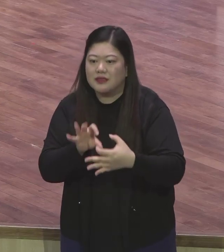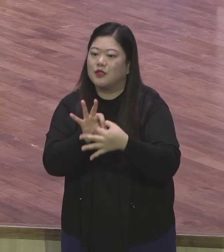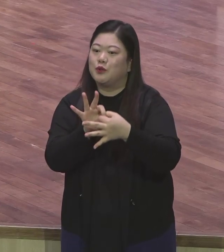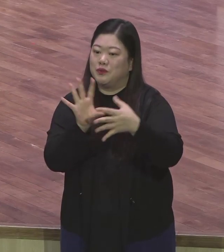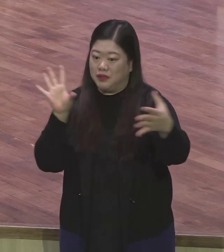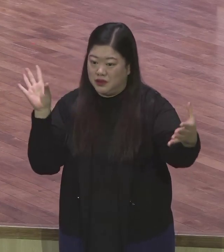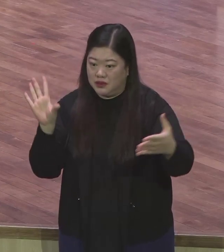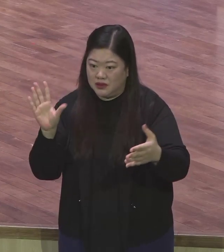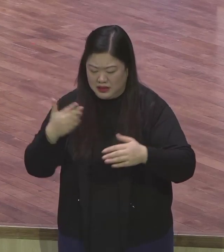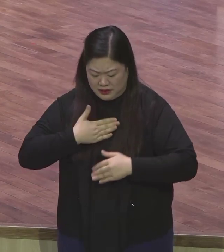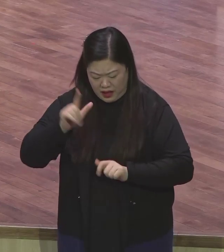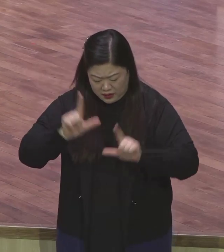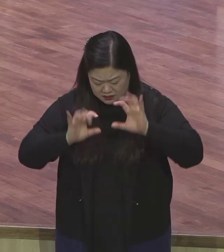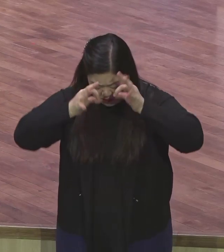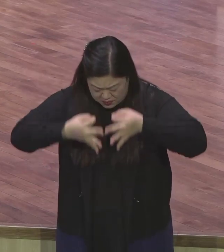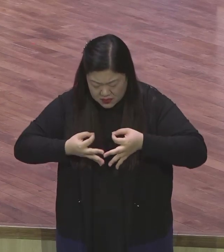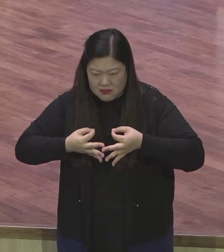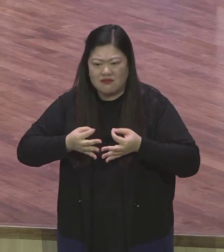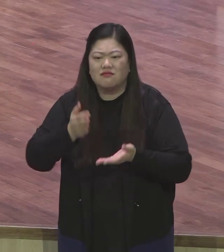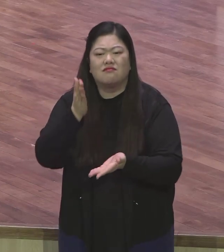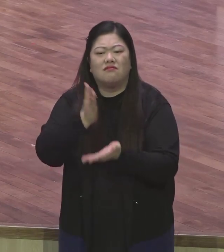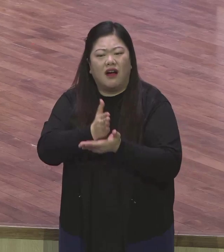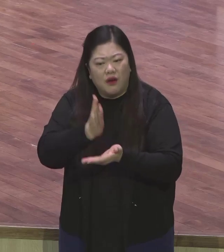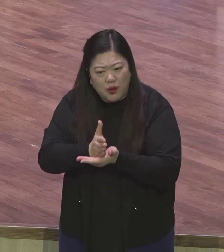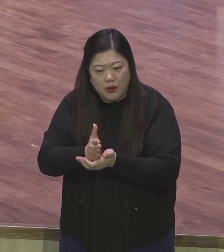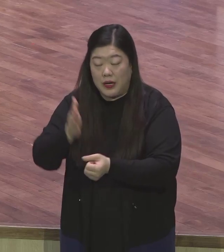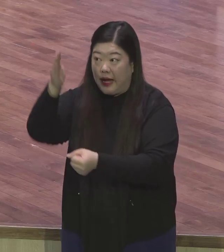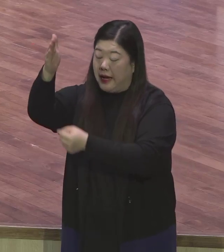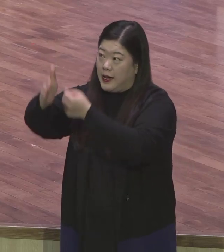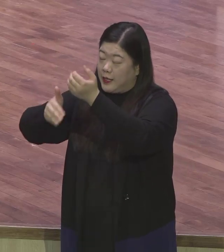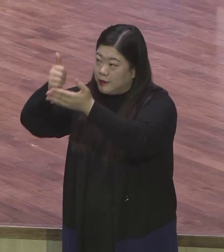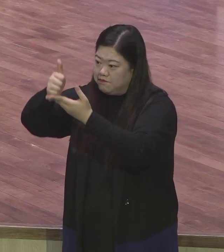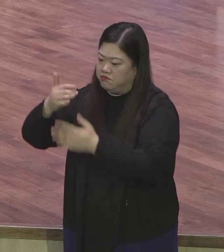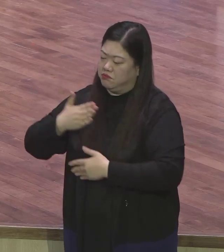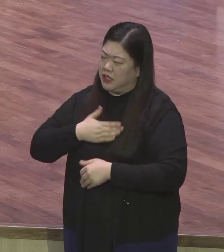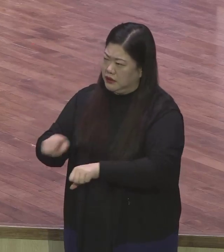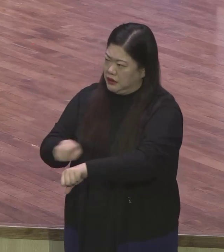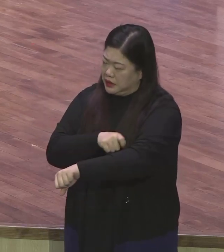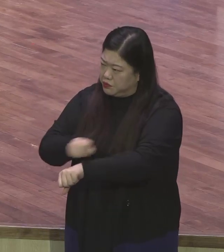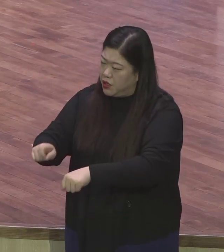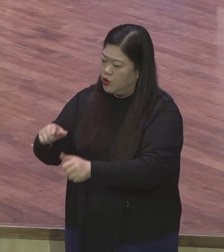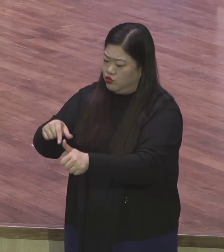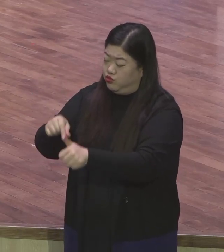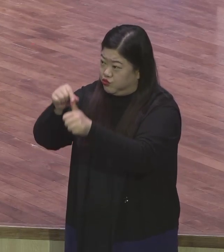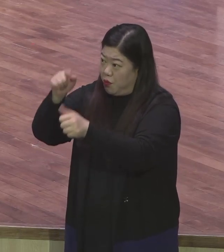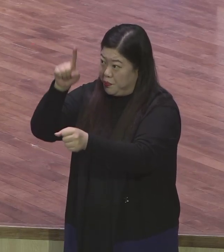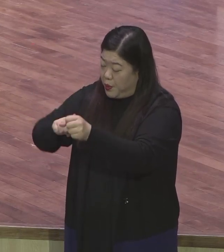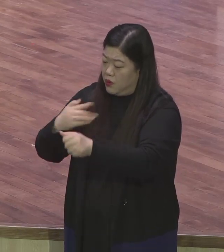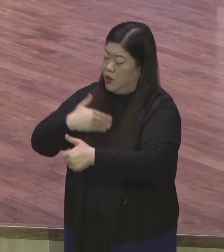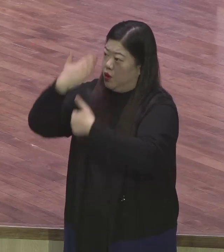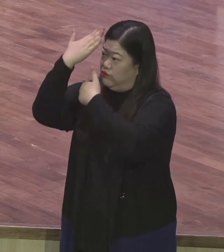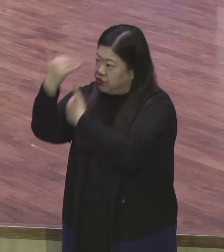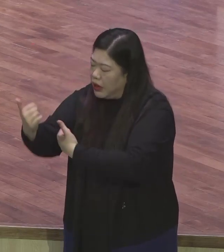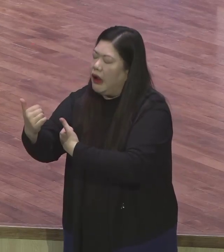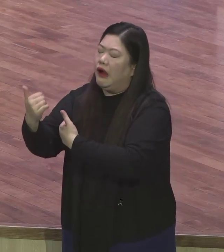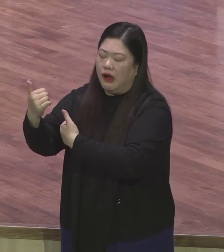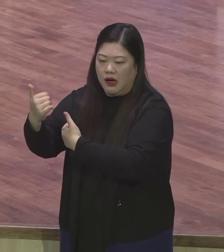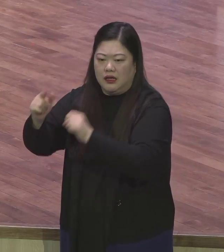바라보지 말고 하나님께서 나를 구원하셨구나 이 구원계획의